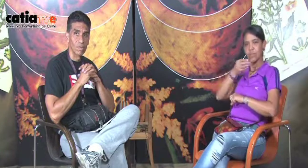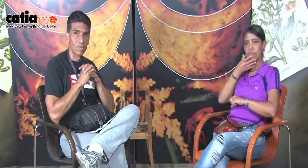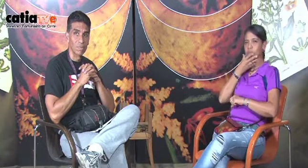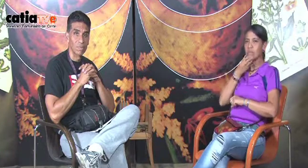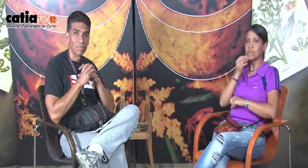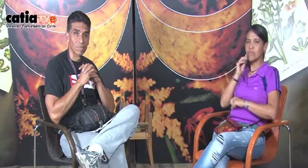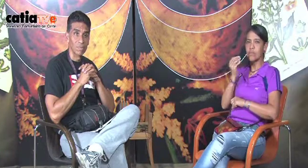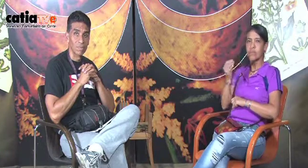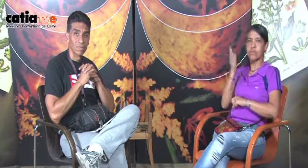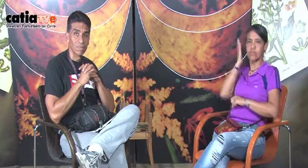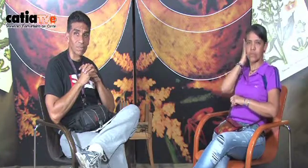sordos.